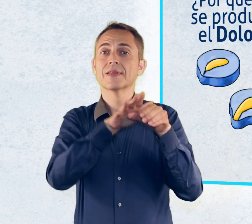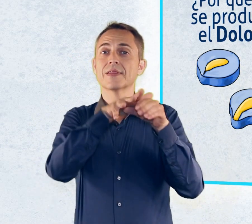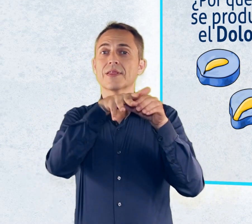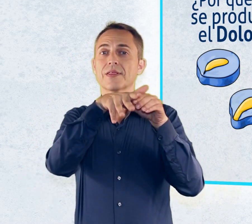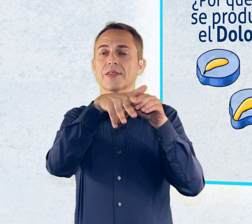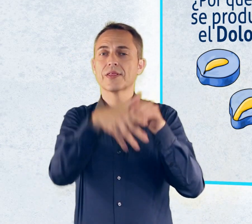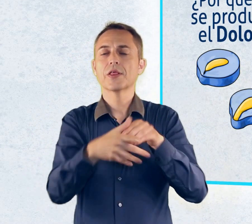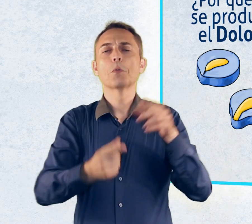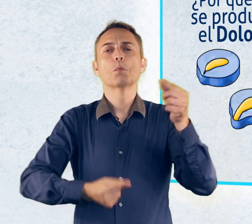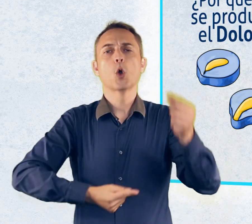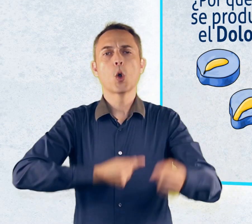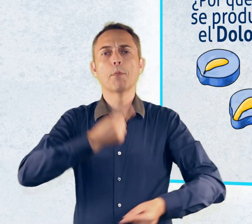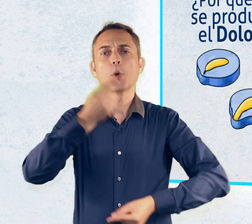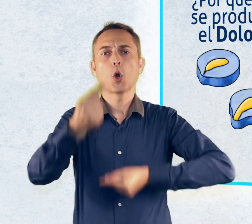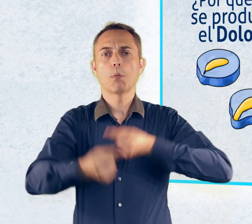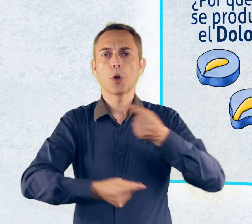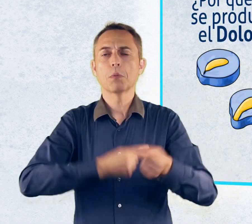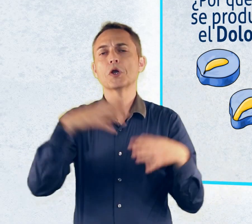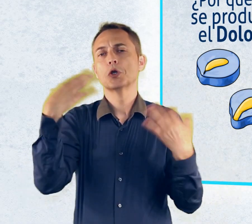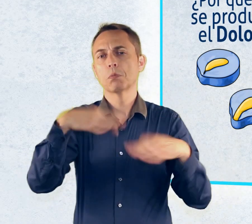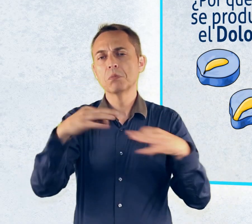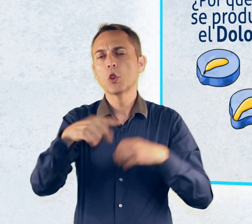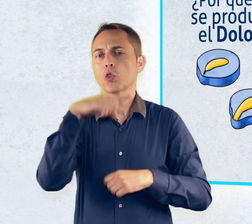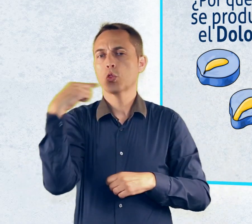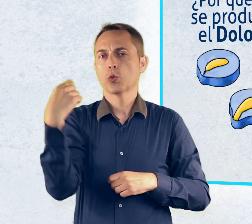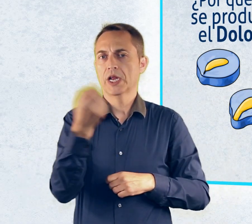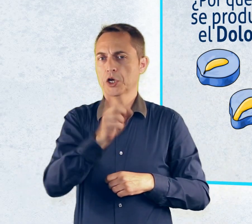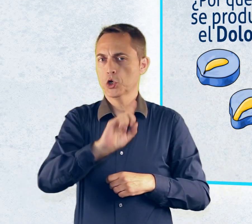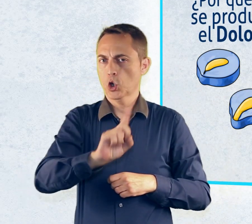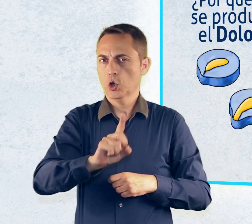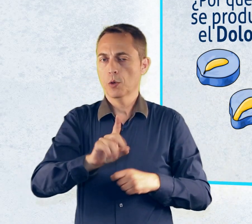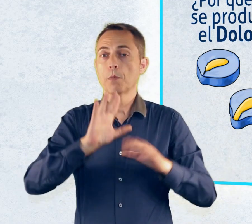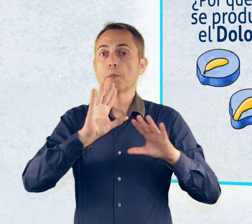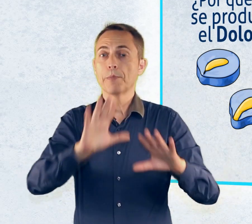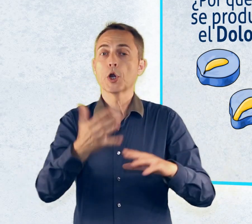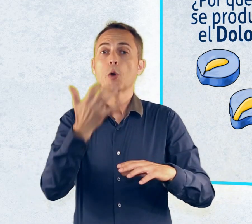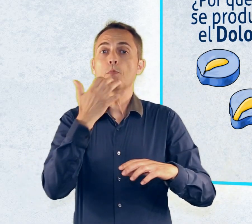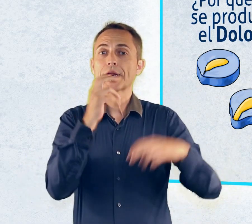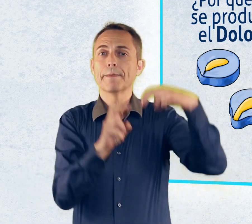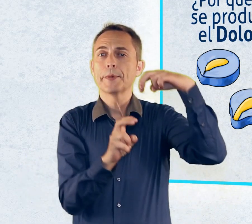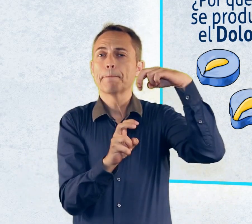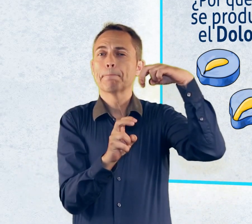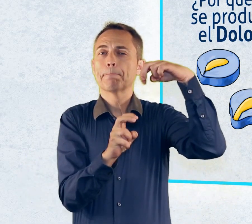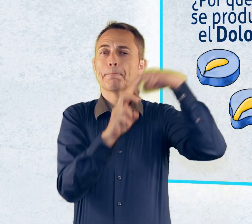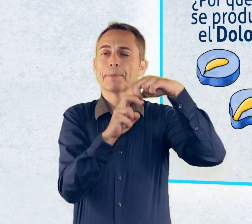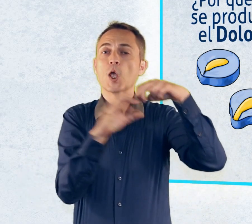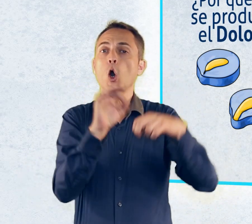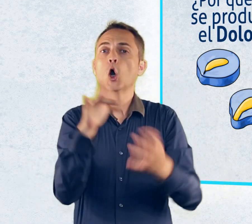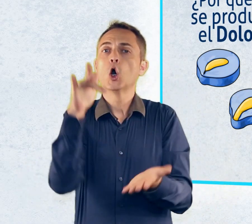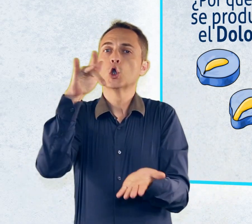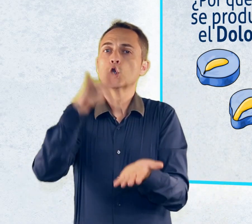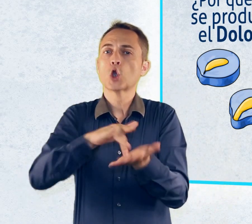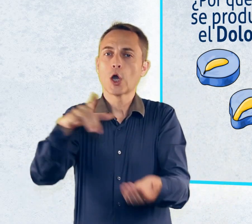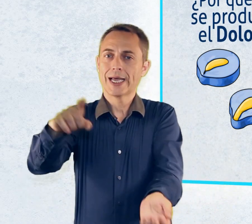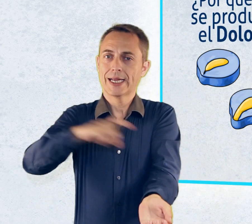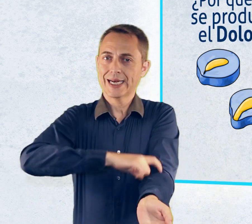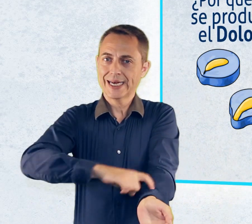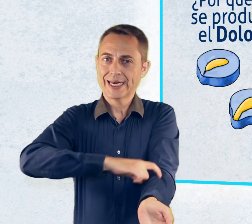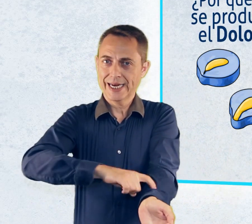progresivo y no suele dar dolor. Pero cuando comprime la médula espinal o las raíces nerviosas que de ella salen, entonces